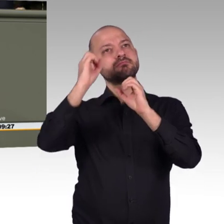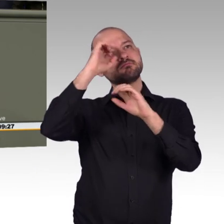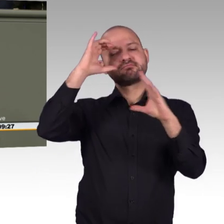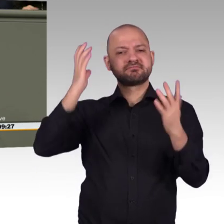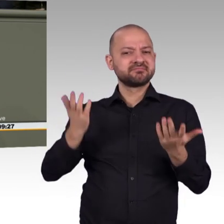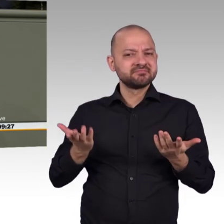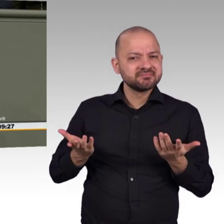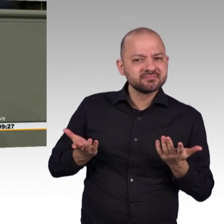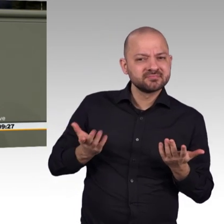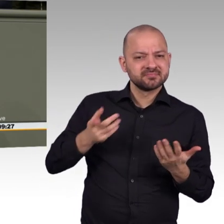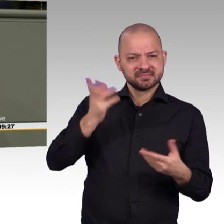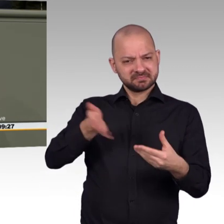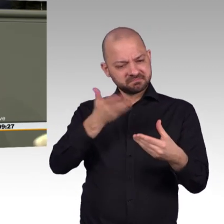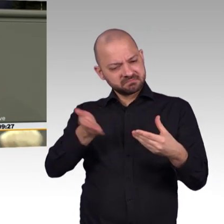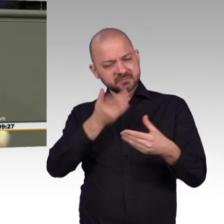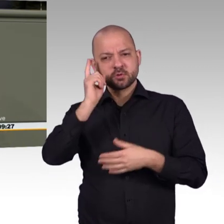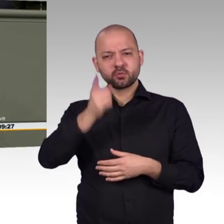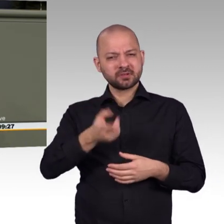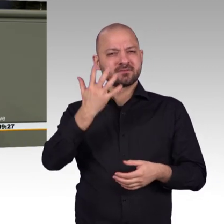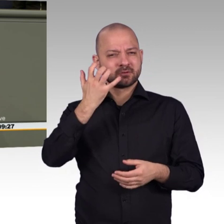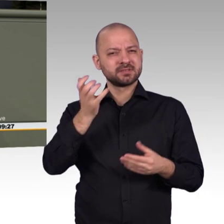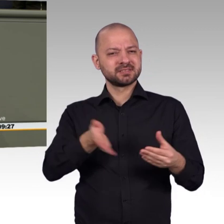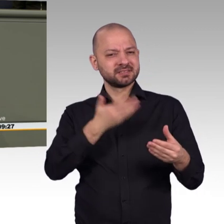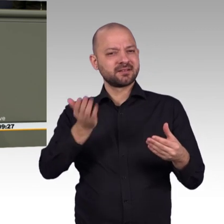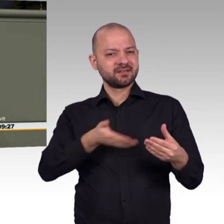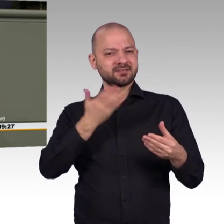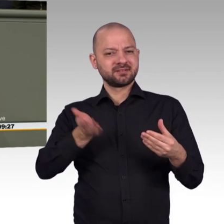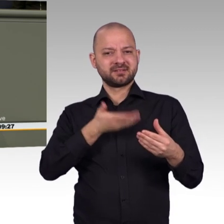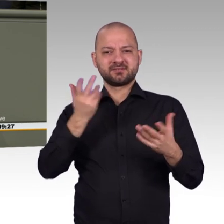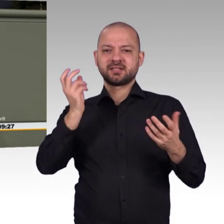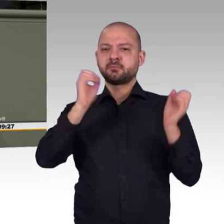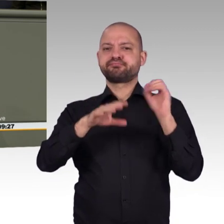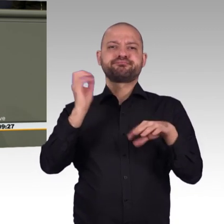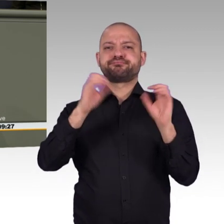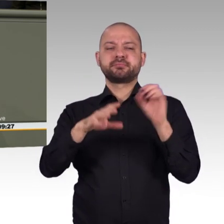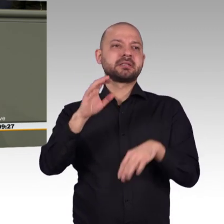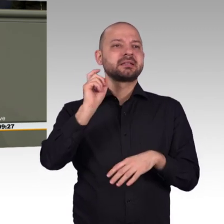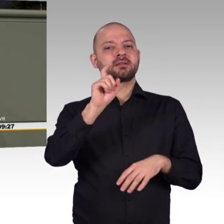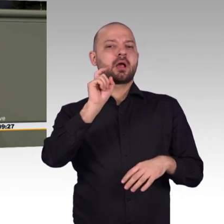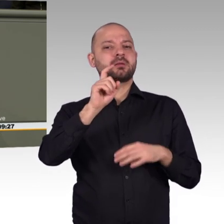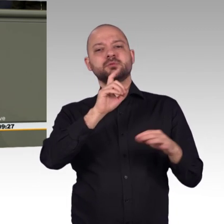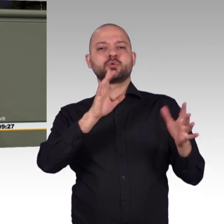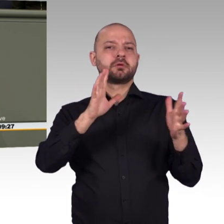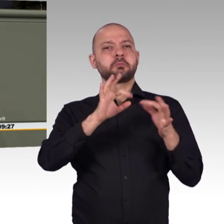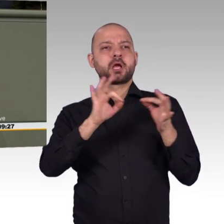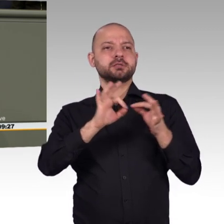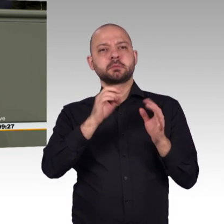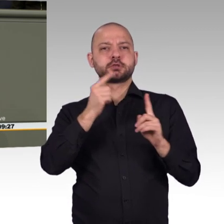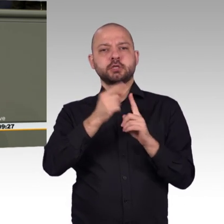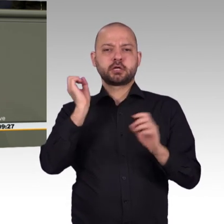wann sie aufhört, was sie kostet und was eigentlich ihr Ergebnis sein soll. Die qualitativen Unterschiede sind dabei riesig.